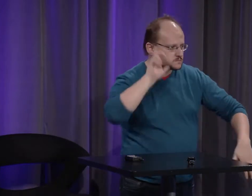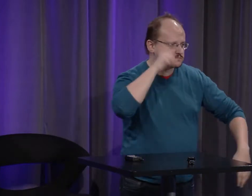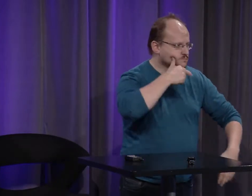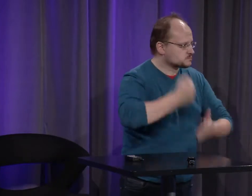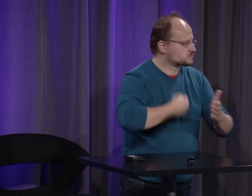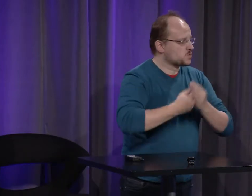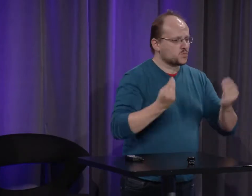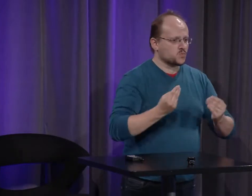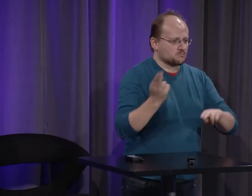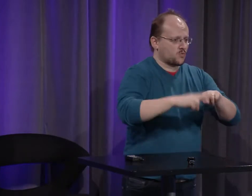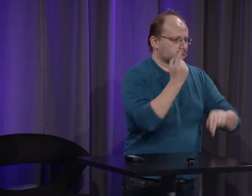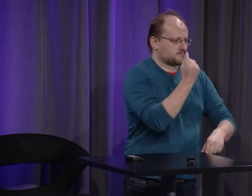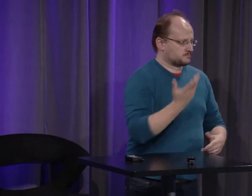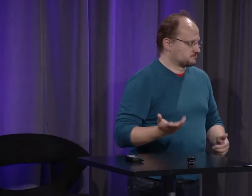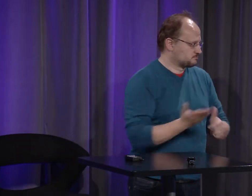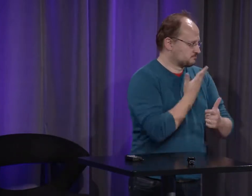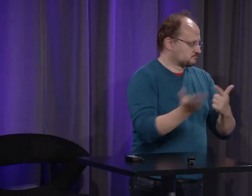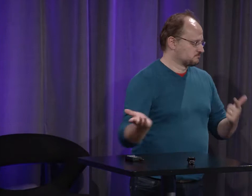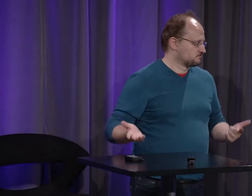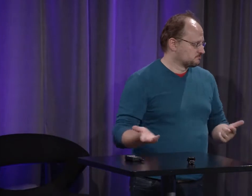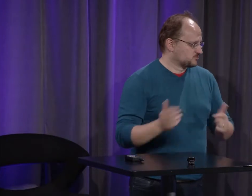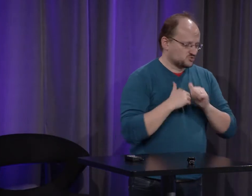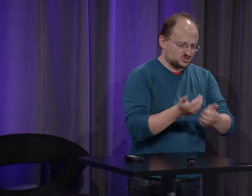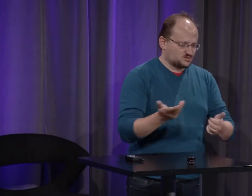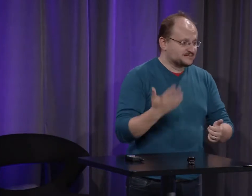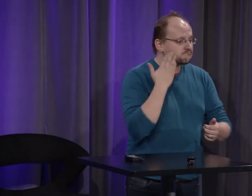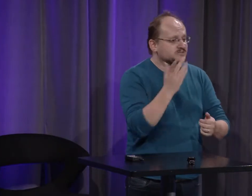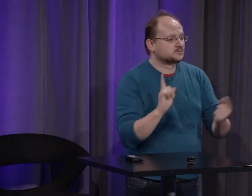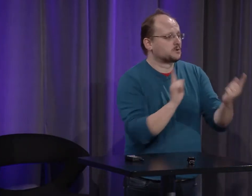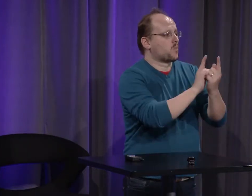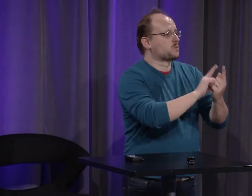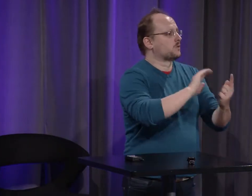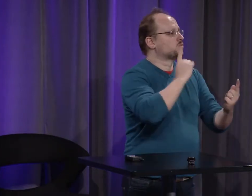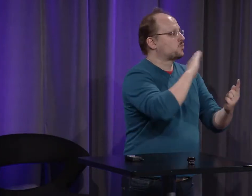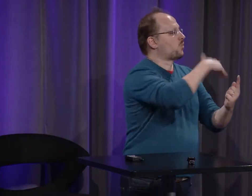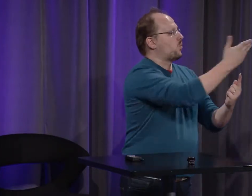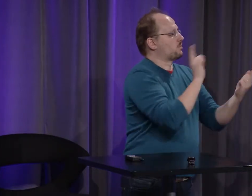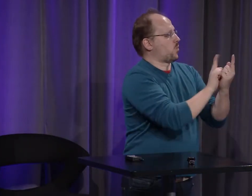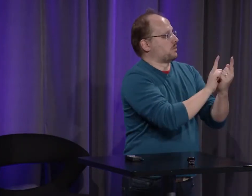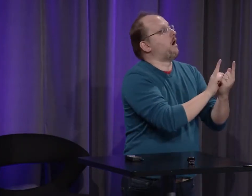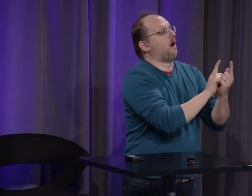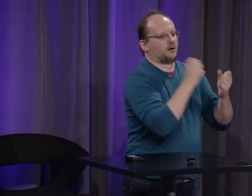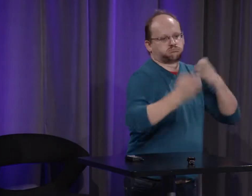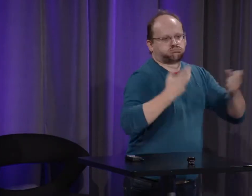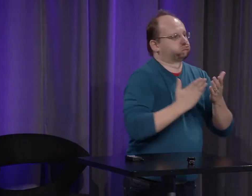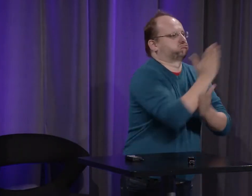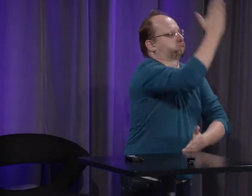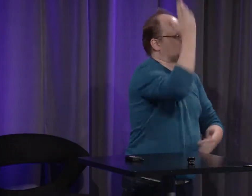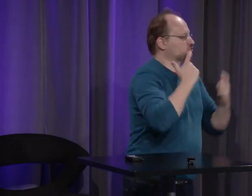est son parcours est-ce qu'il va il y a deux possibilités soit il va se battre pour survivre soit il va mourir sur place